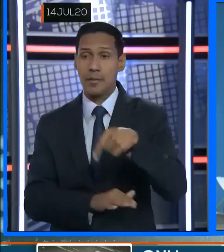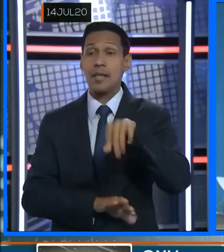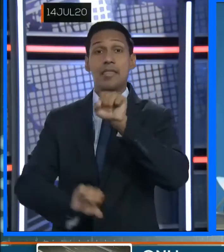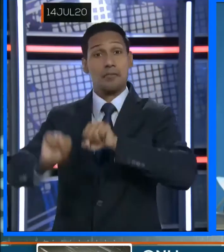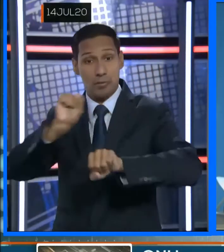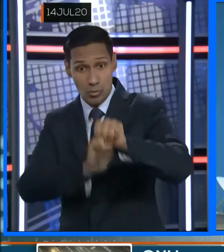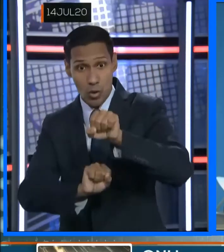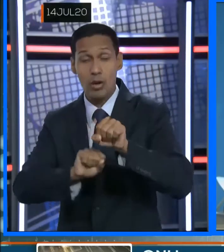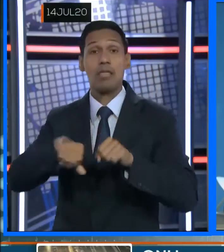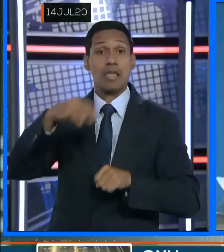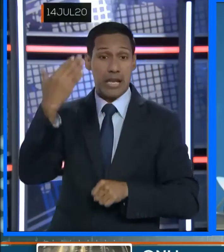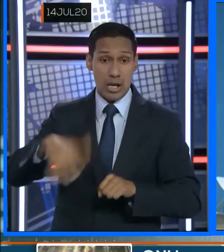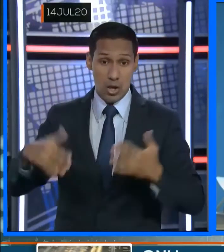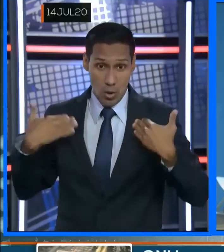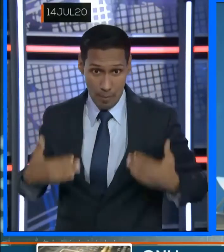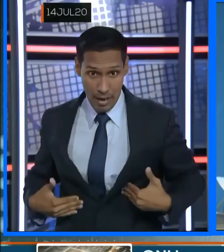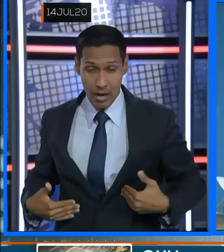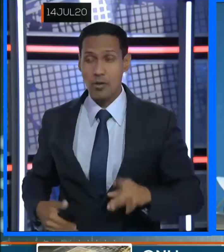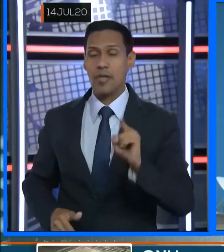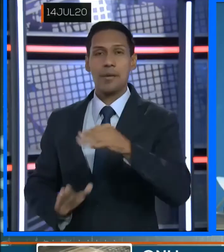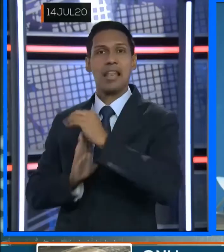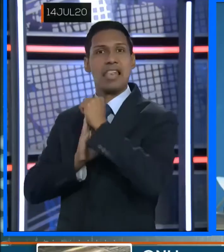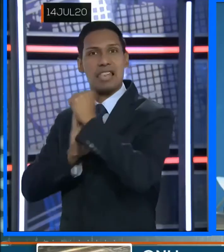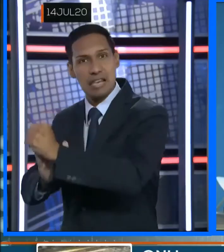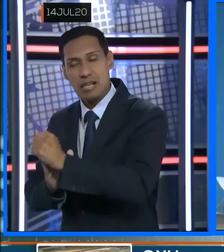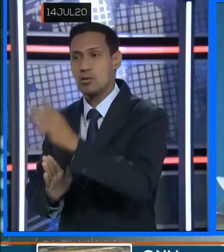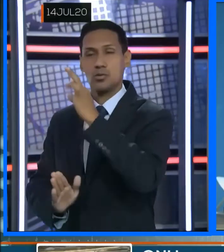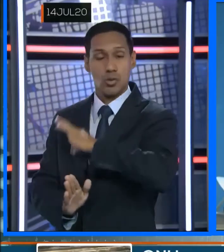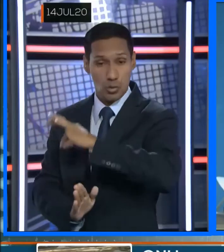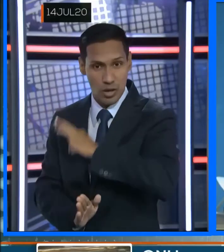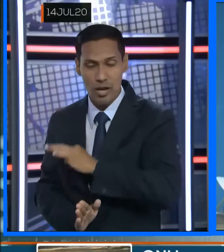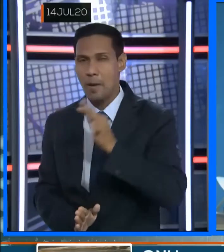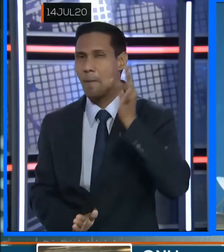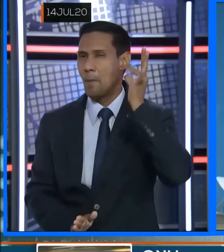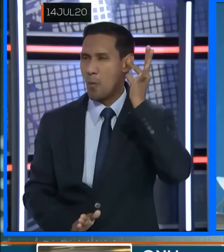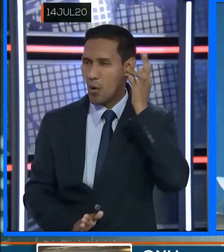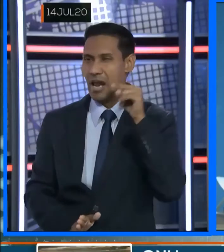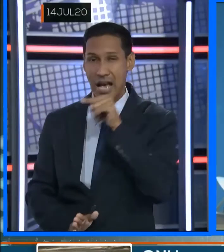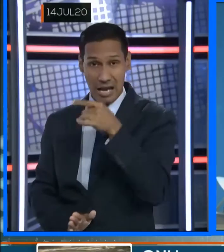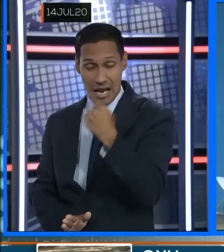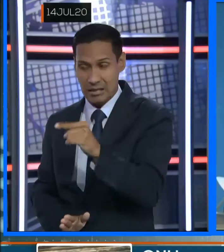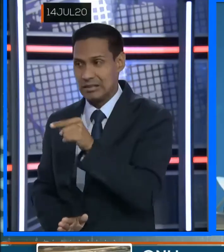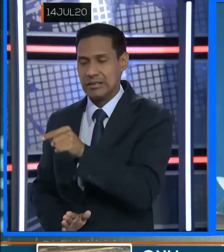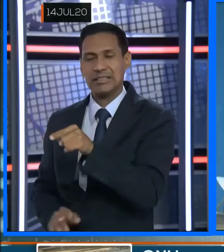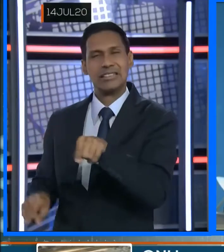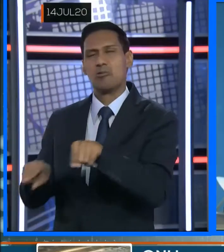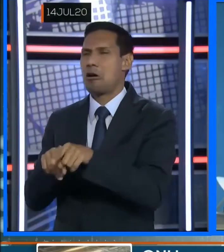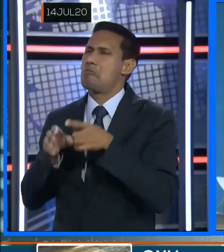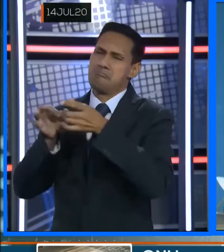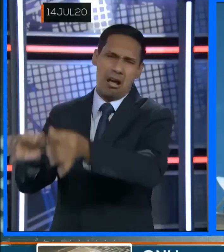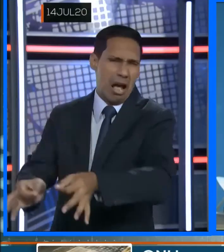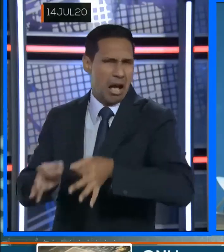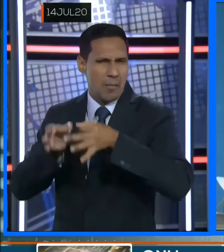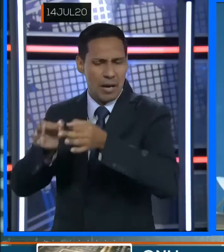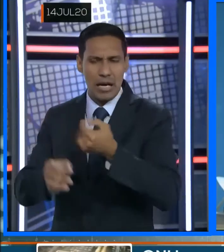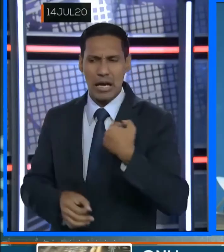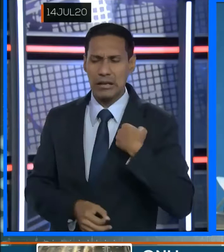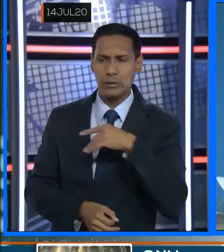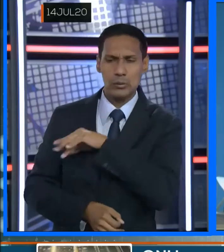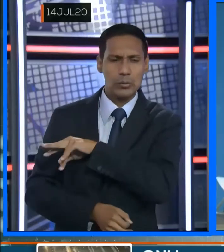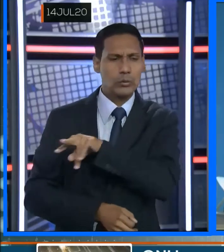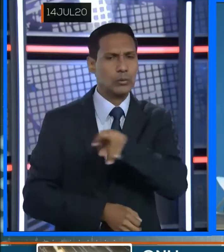los derechos humanos y líderes y lideresas sociales como la señora Carabalí, sigue siendo nuestra mayor preocupación.